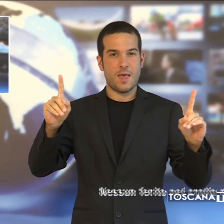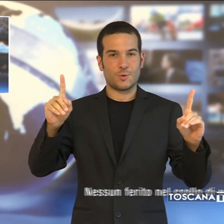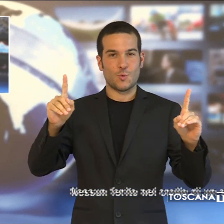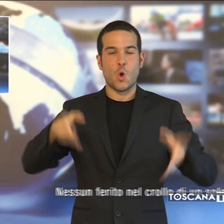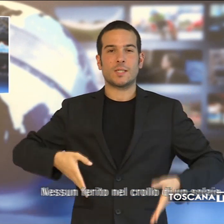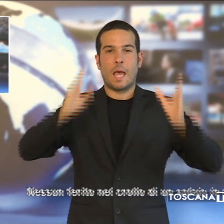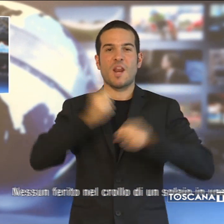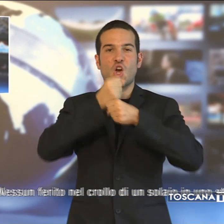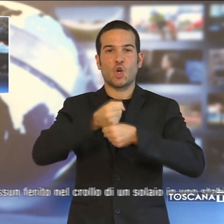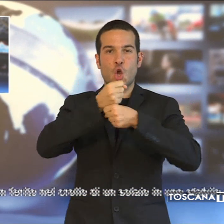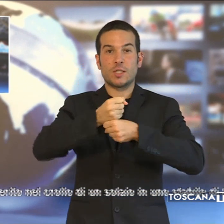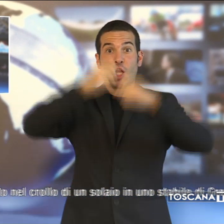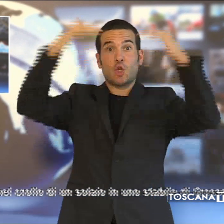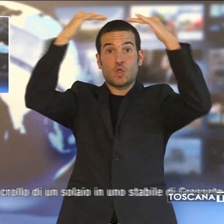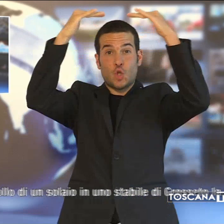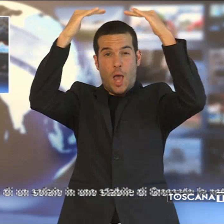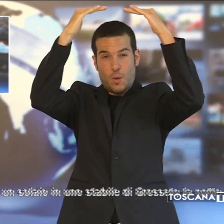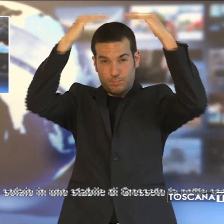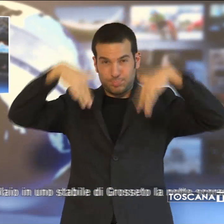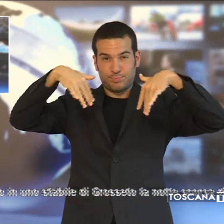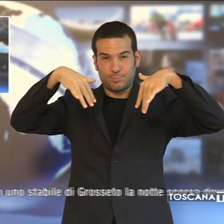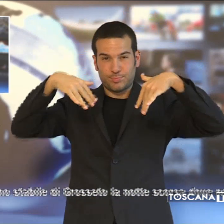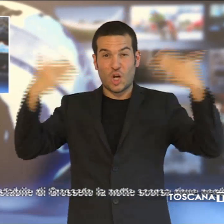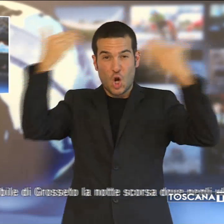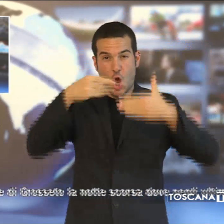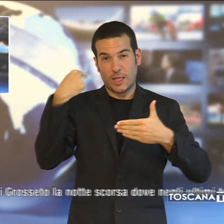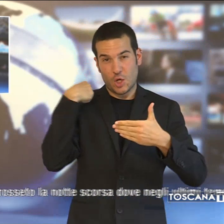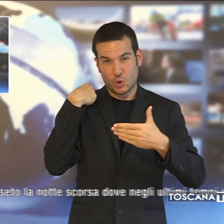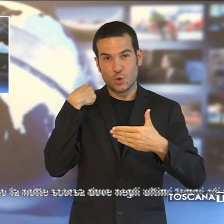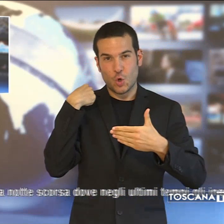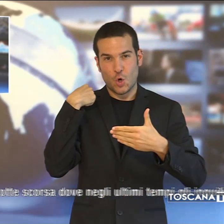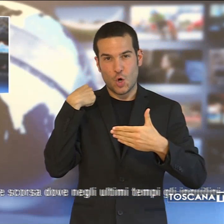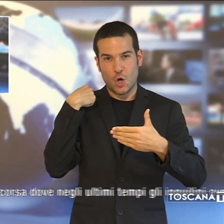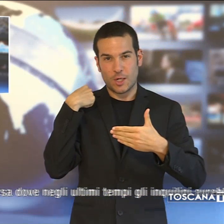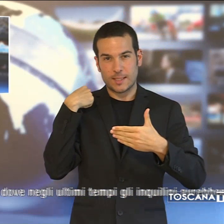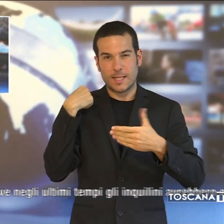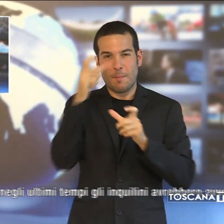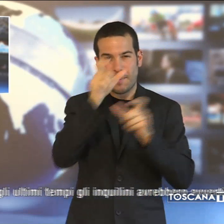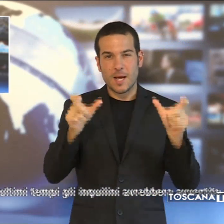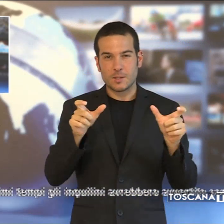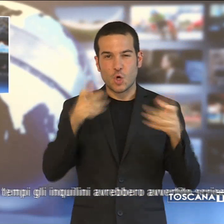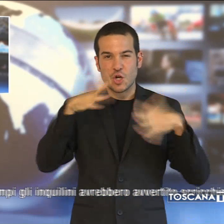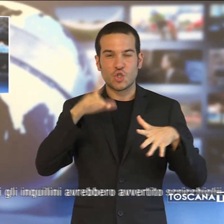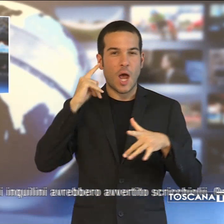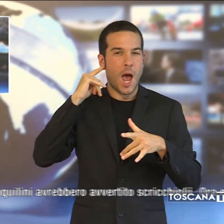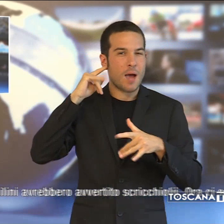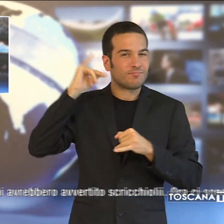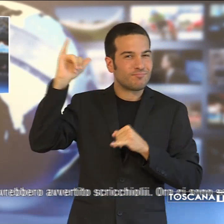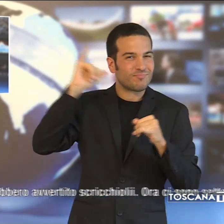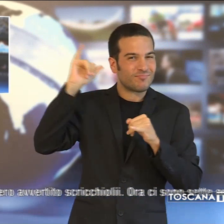grosseto la notte scorsa dove negli ultimi tempi gli inquilini avrebbero avvertito scricchiolini.